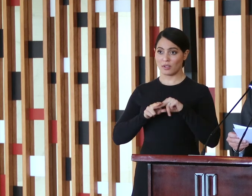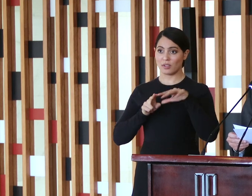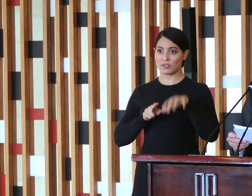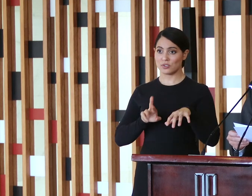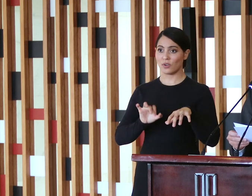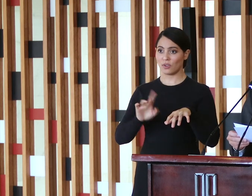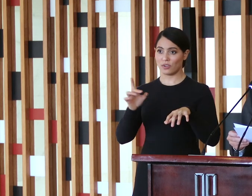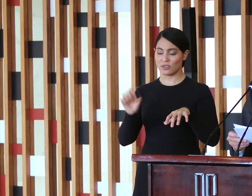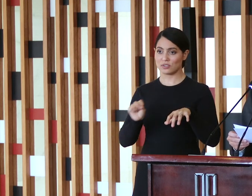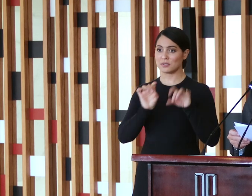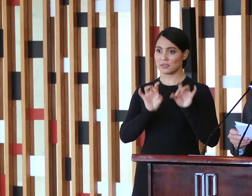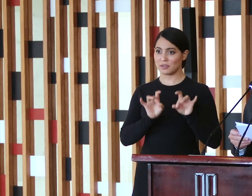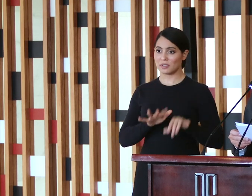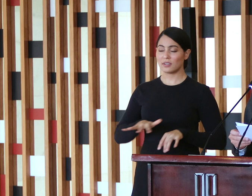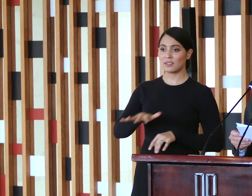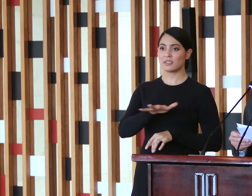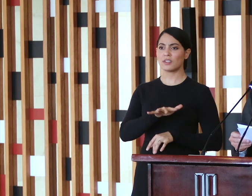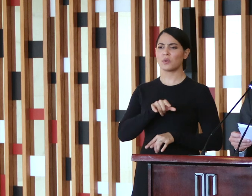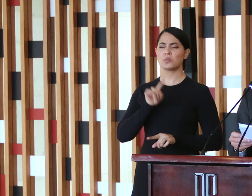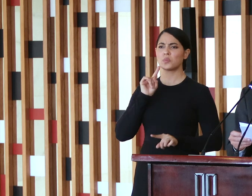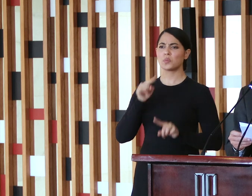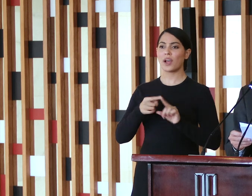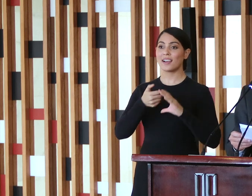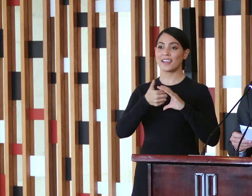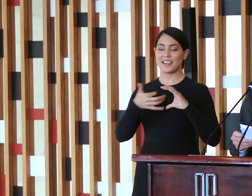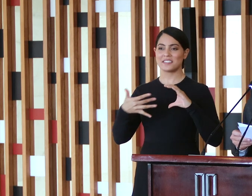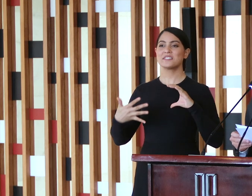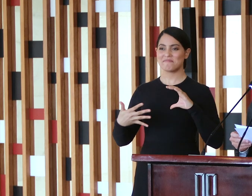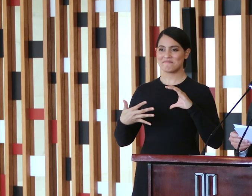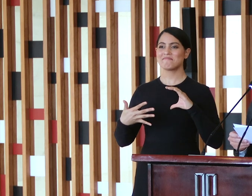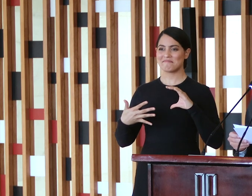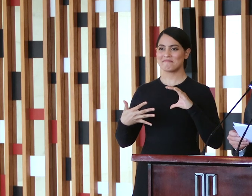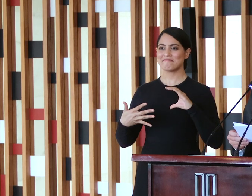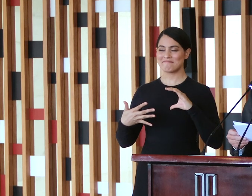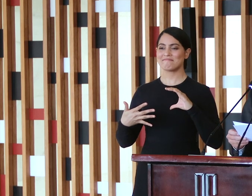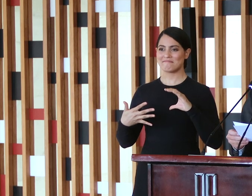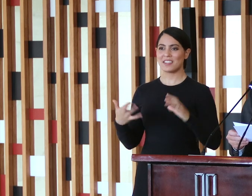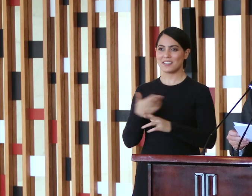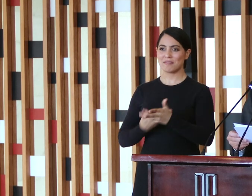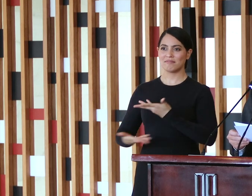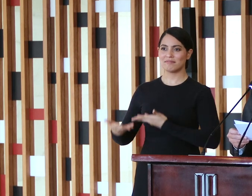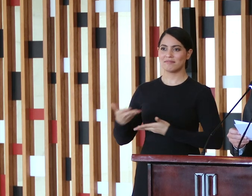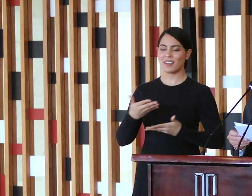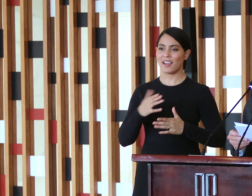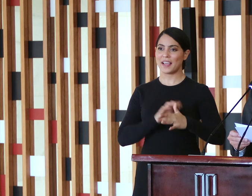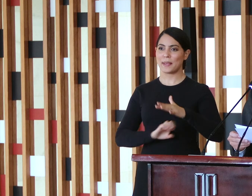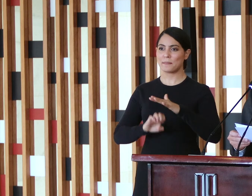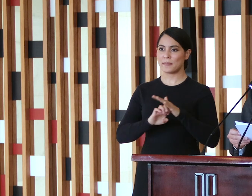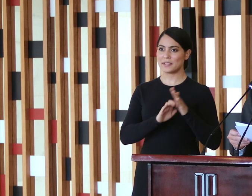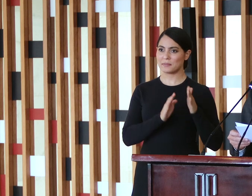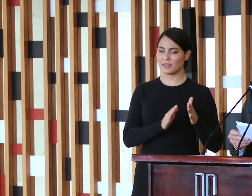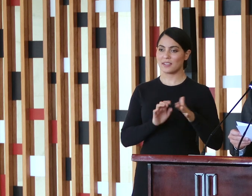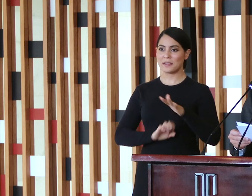ornamentais traz, como componente característico, uma ampla rede de pequenas e médias empresas,